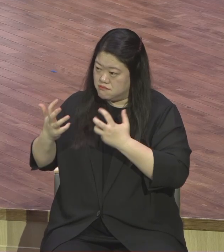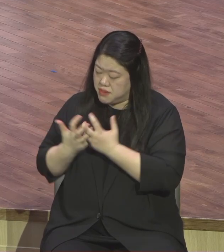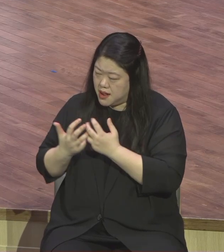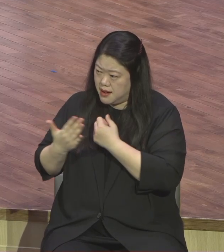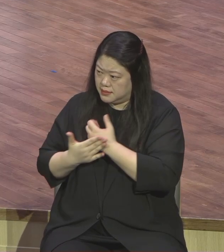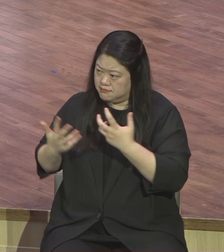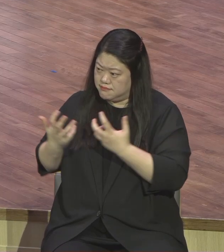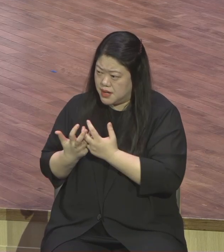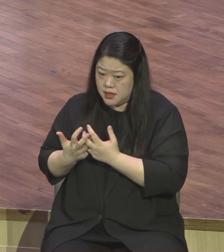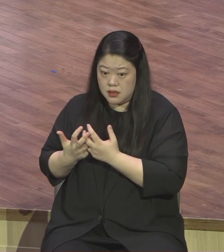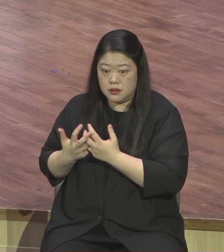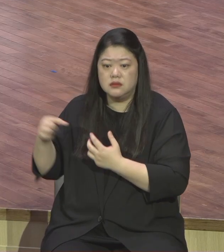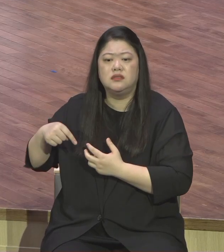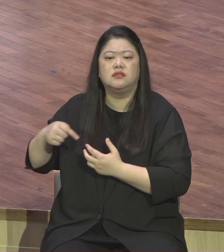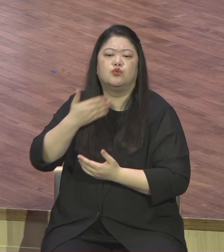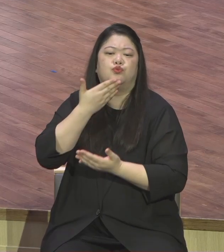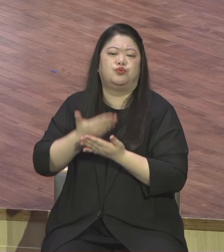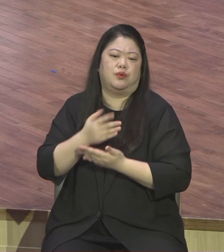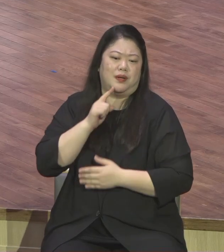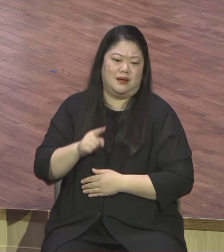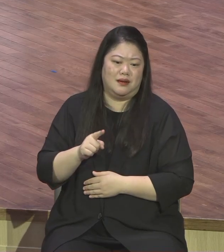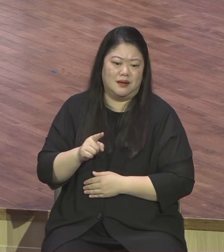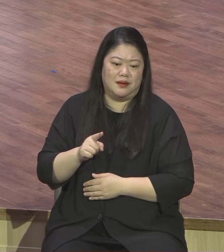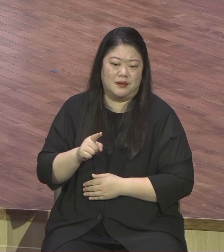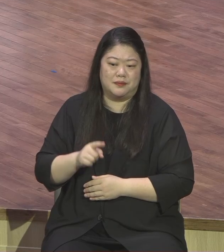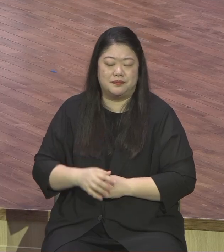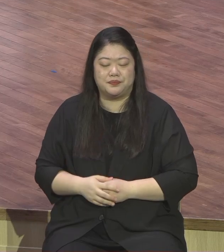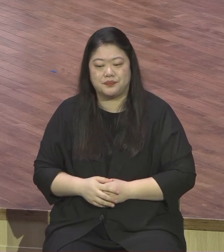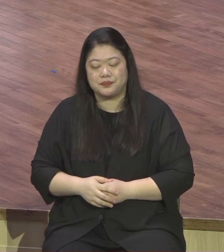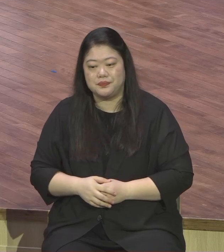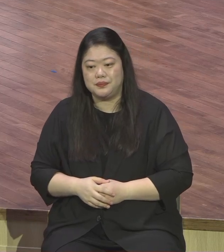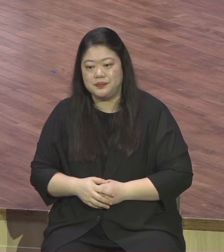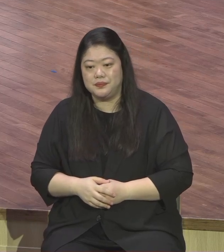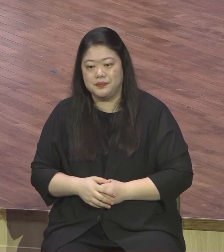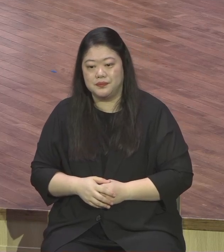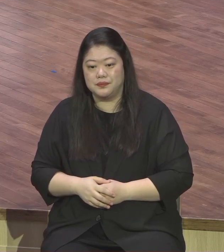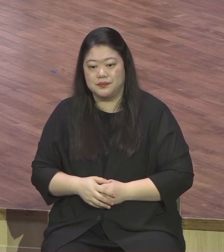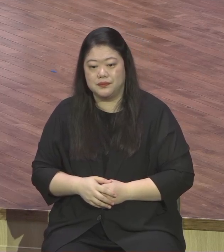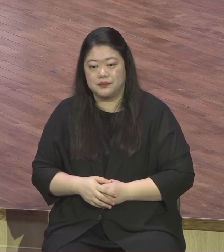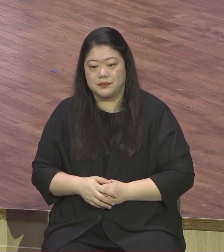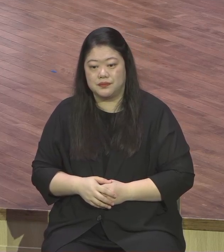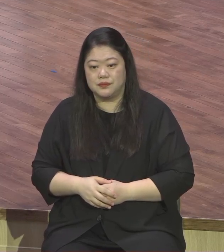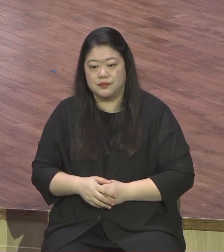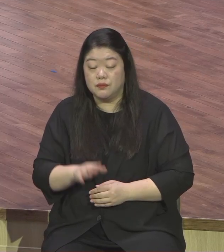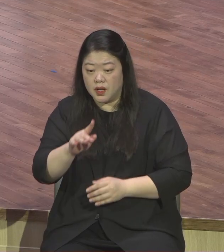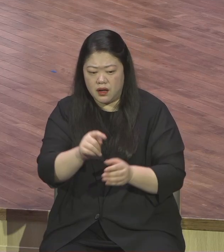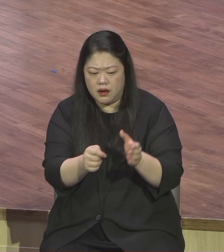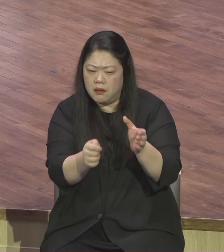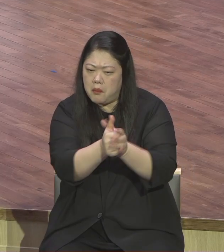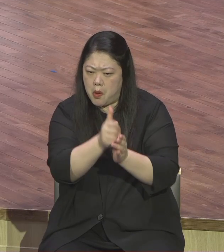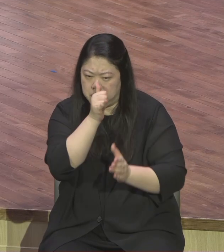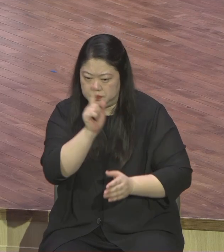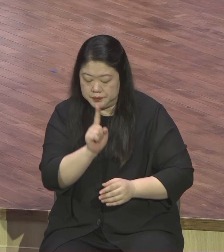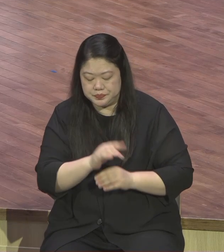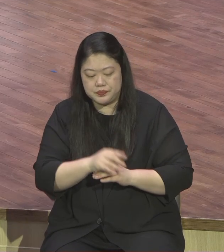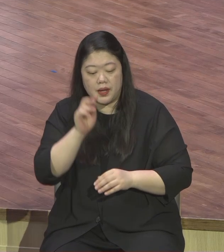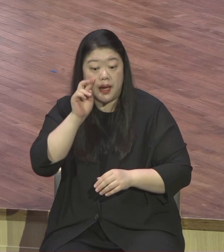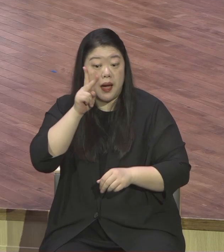그걸 강조하고 있어요 그런데 독특한 것은 사도 바울이 이런 신앙생활의 본질을 언급하면서